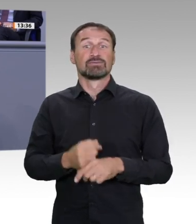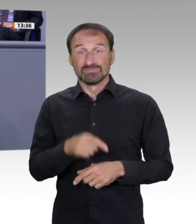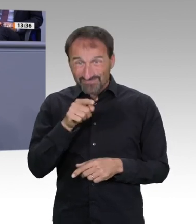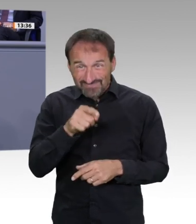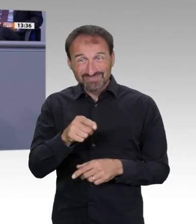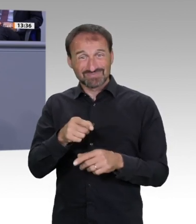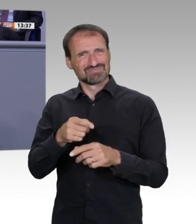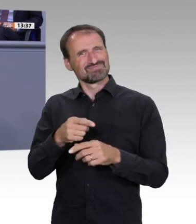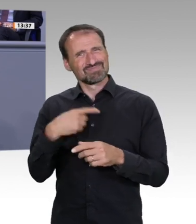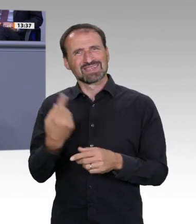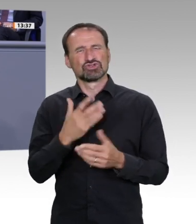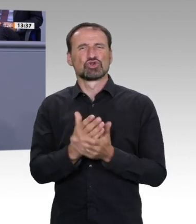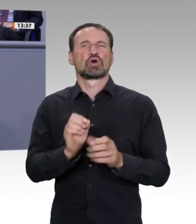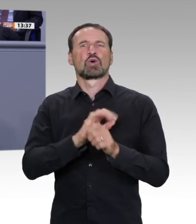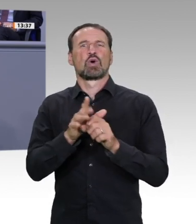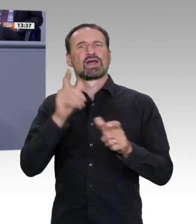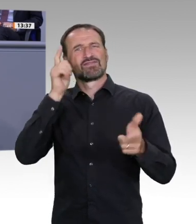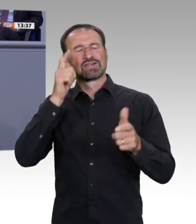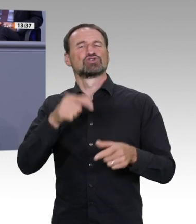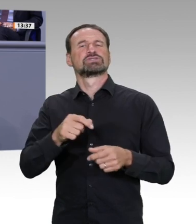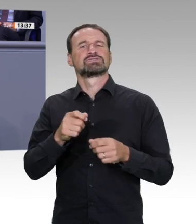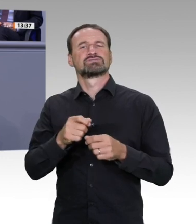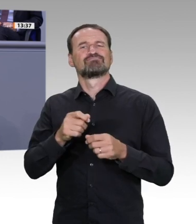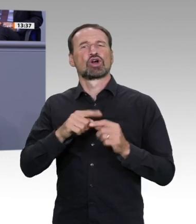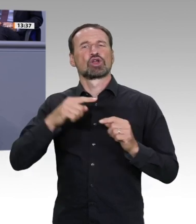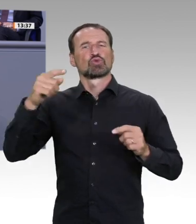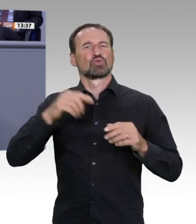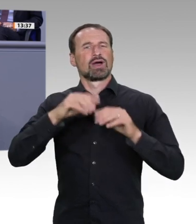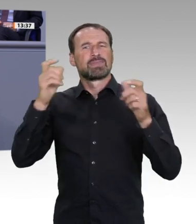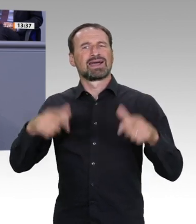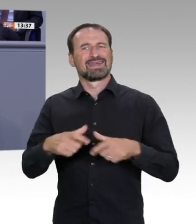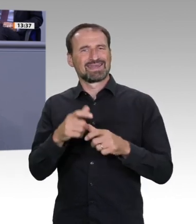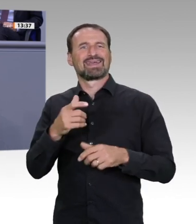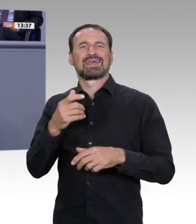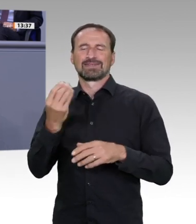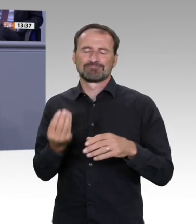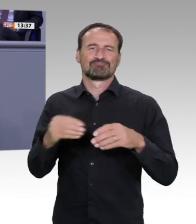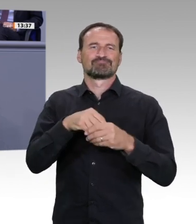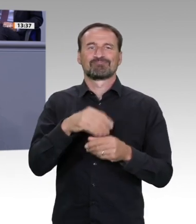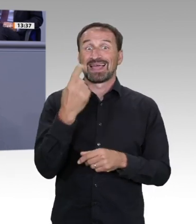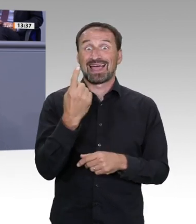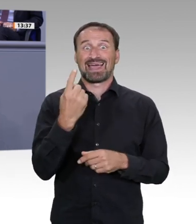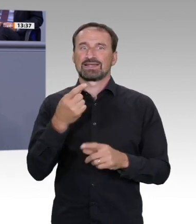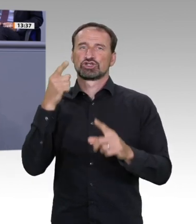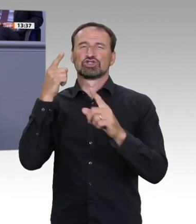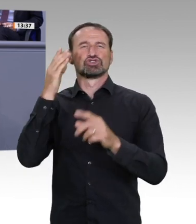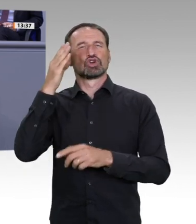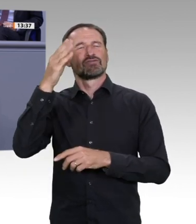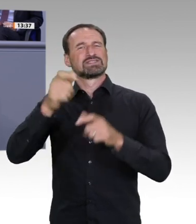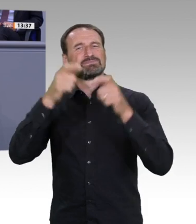kritisiert, dass meine Ministerin nicht hier ist. Das Thema Nachhaltigkeit hat eine europäische Dimension. Gestern und heute tagen die